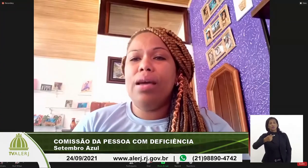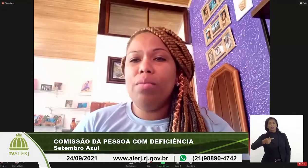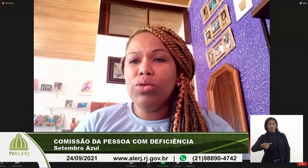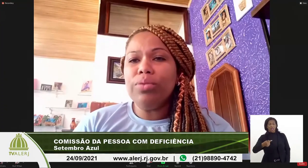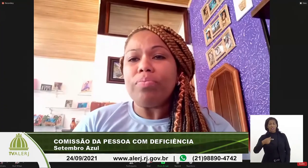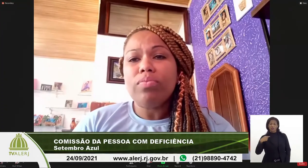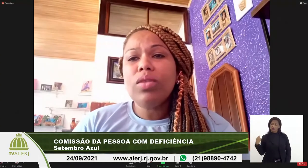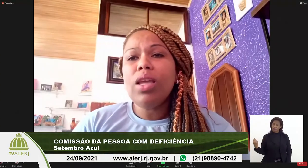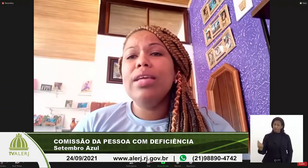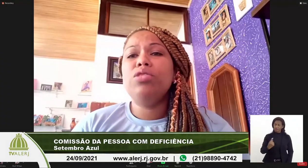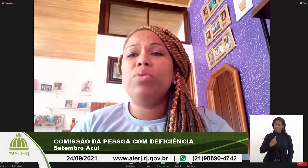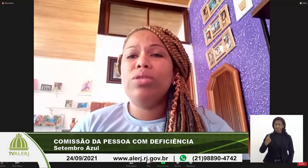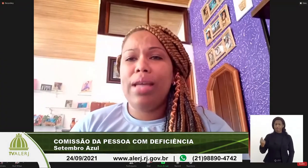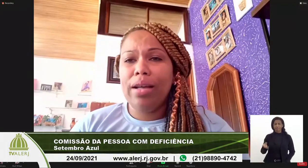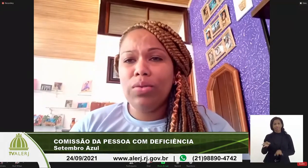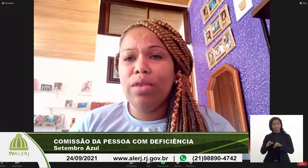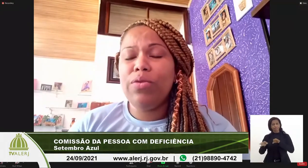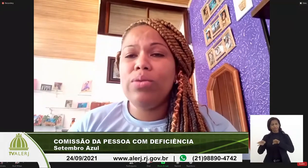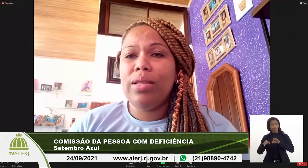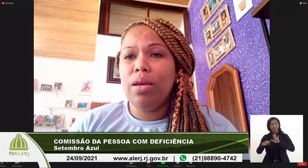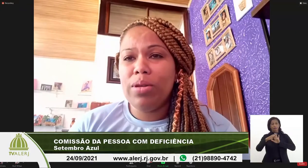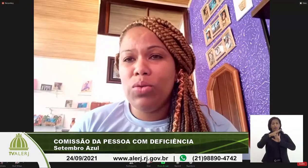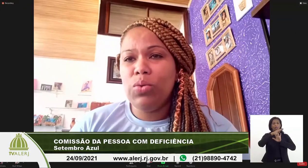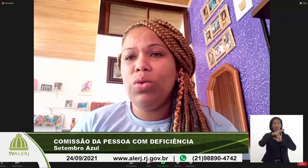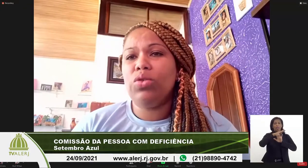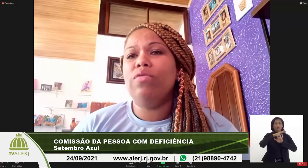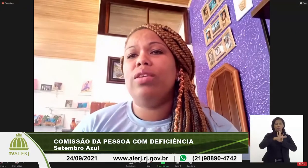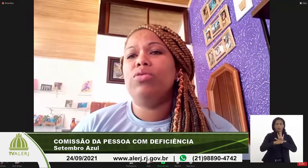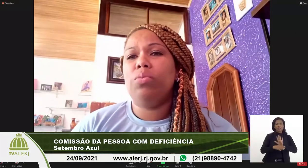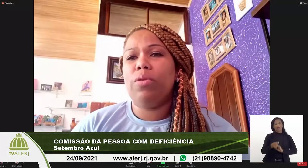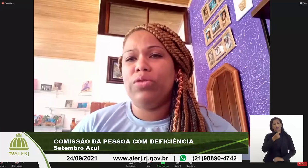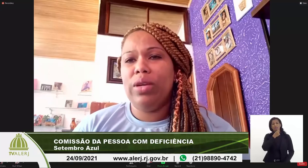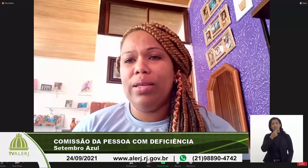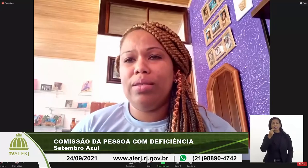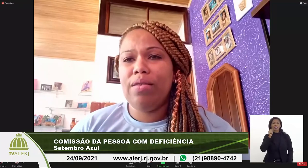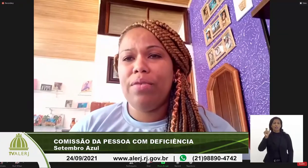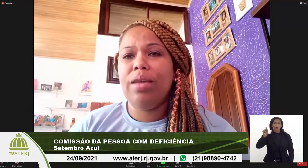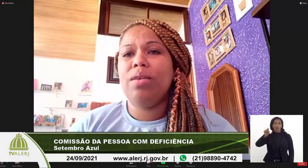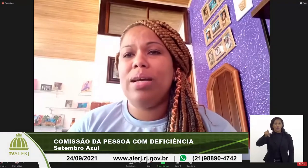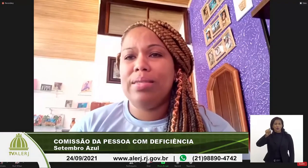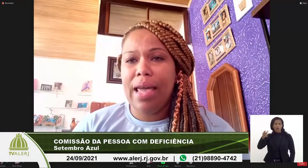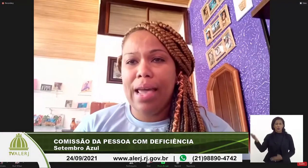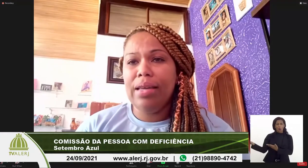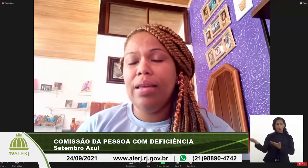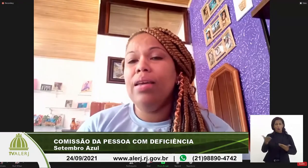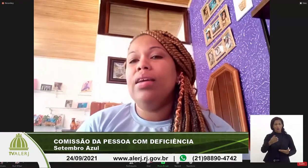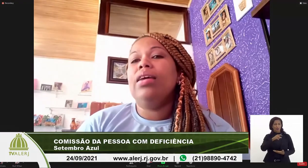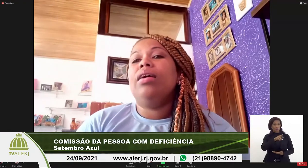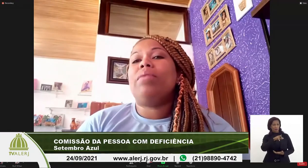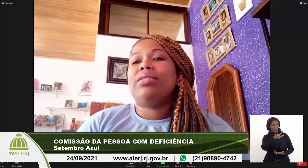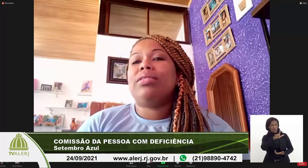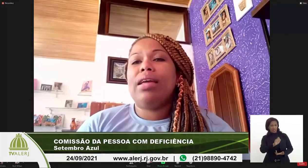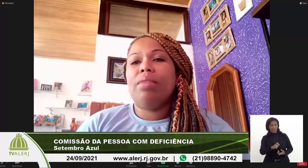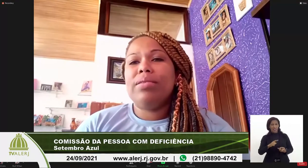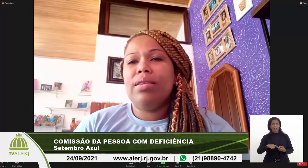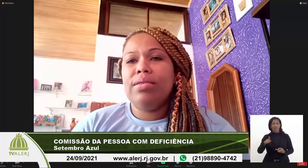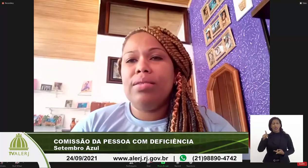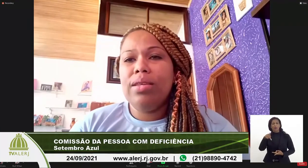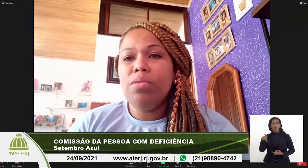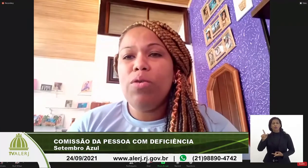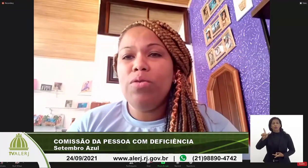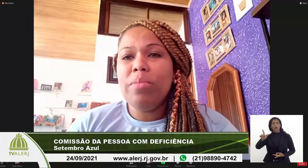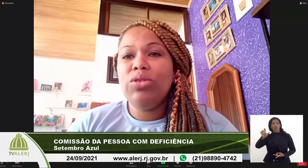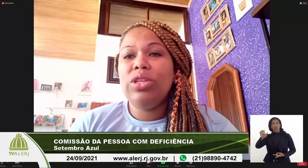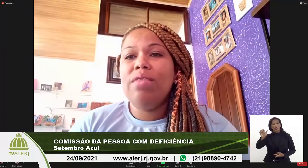nós fizemos esse projeto que foi o Setembro Azul. Nós convidamos o professor Leandro Azevedo, a Marcele, para estar encabeçando